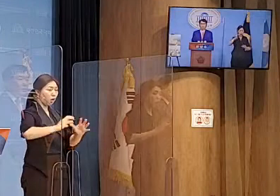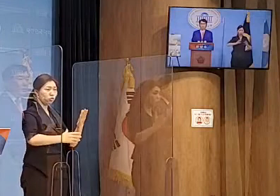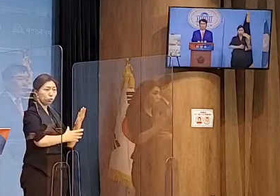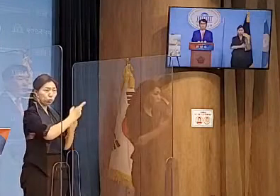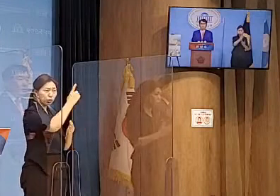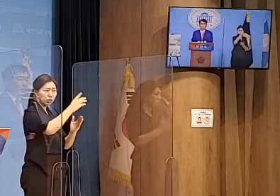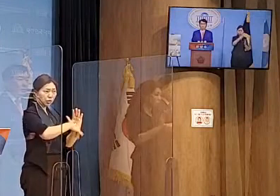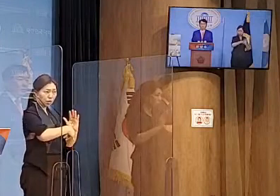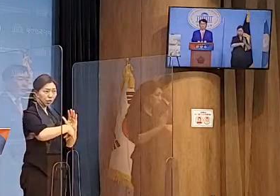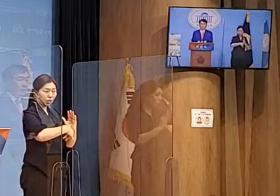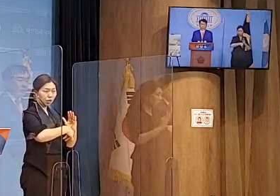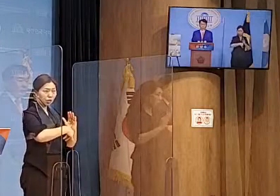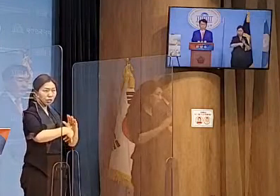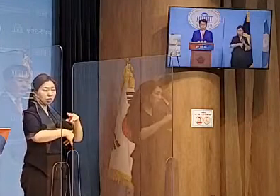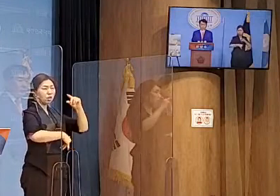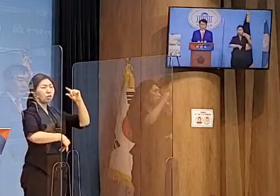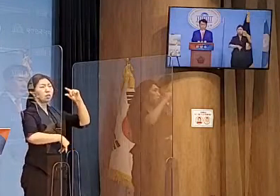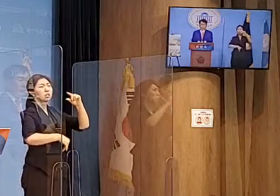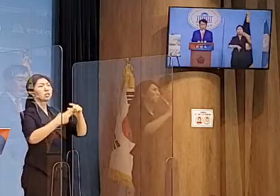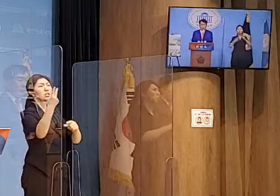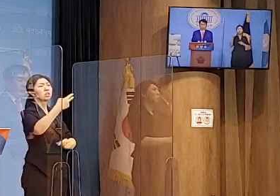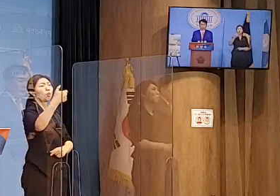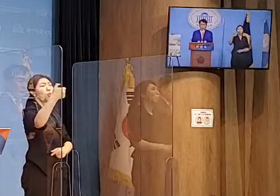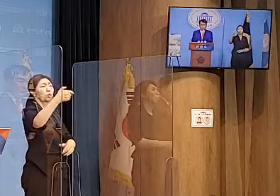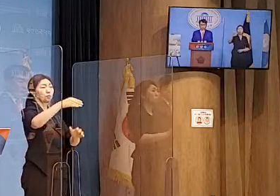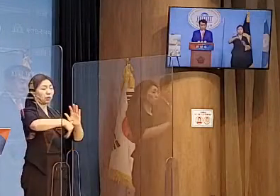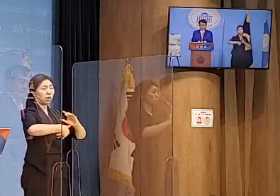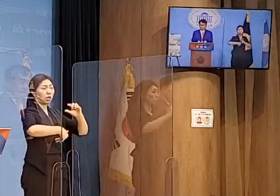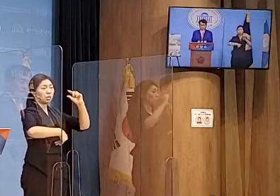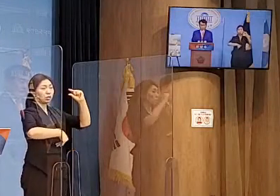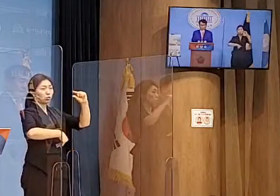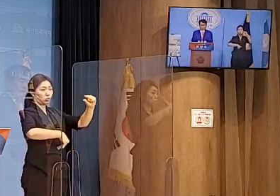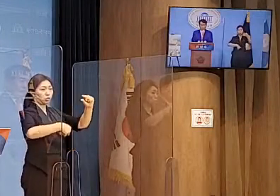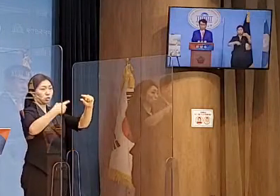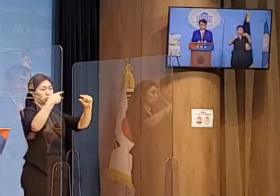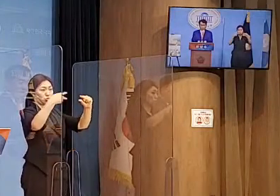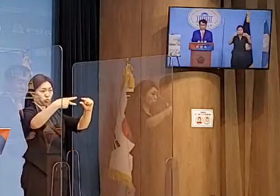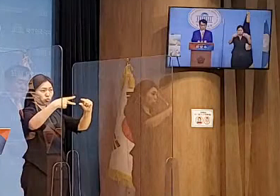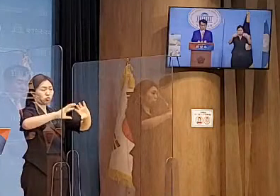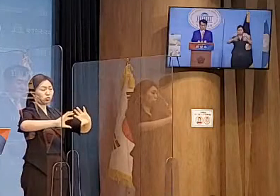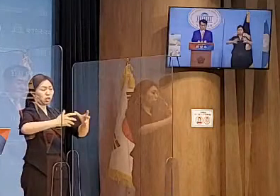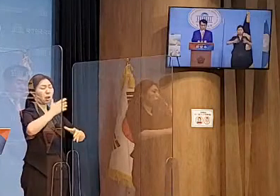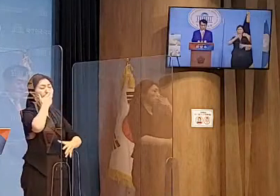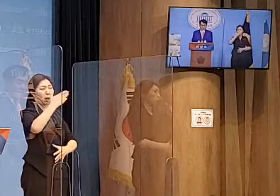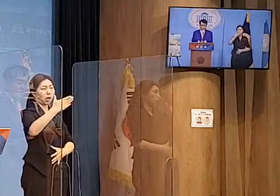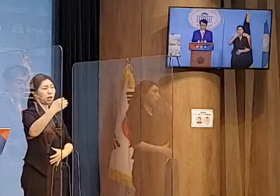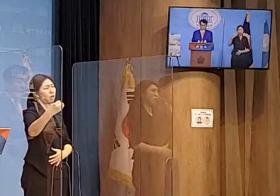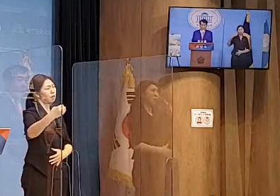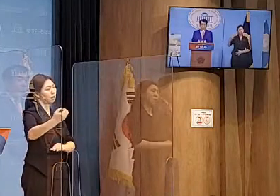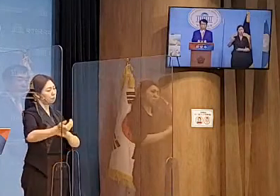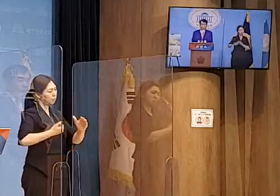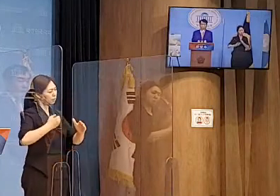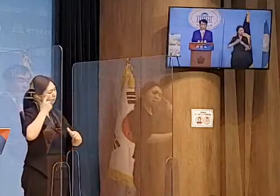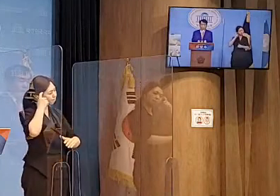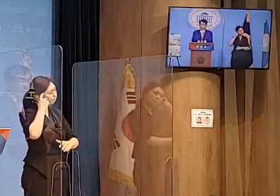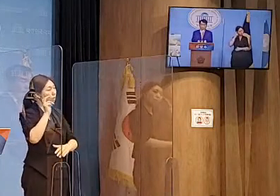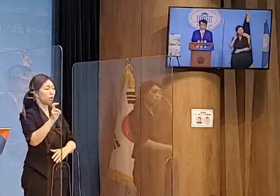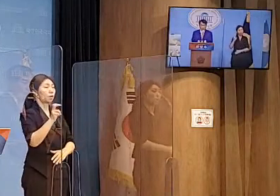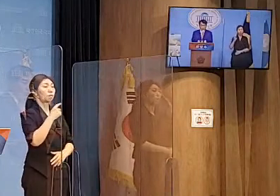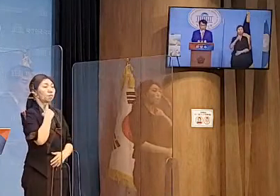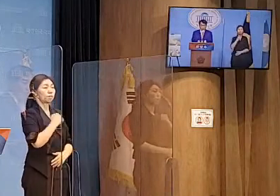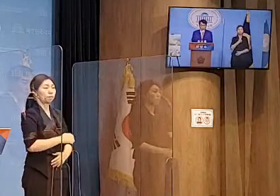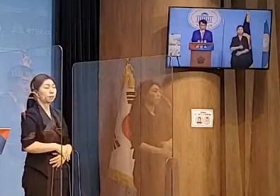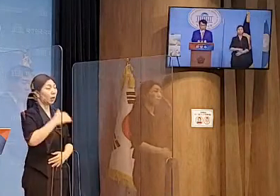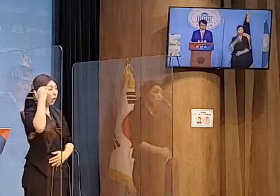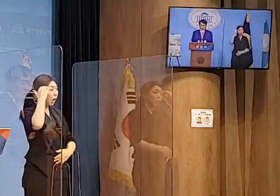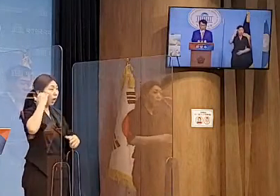G2 국가가 될 수 있다고 예언한 바가 있습니다. 대한민국의 기술력과